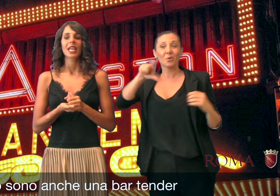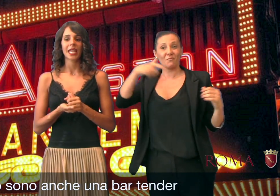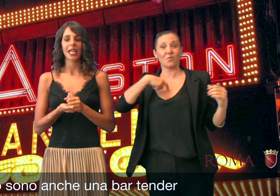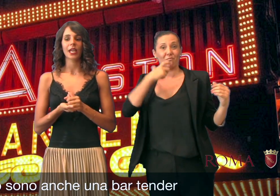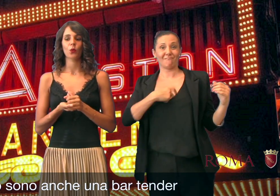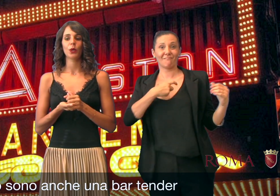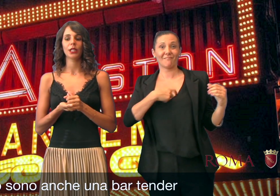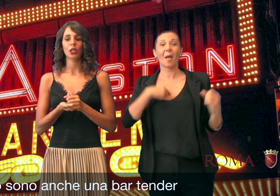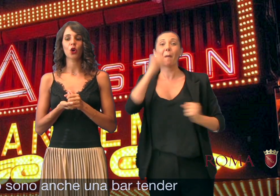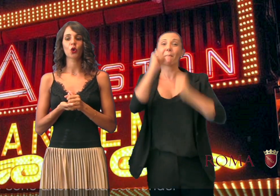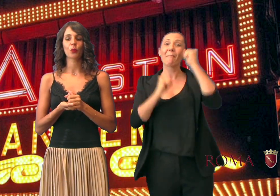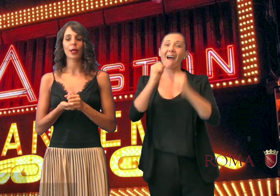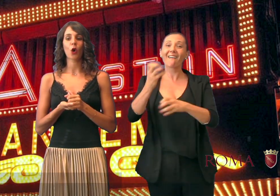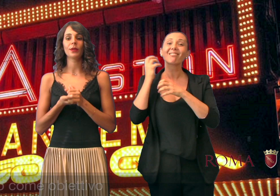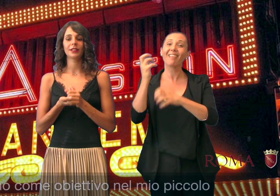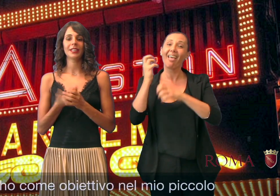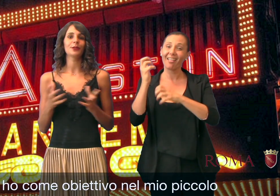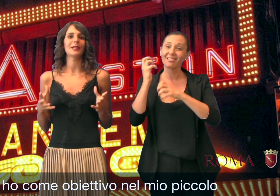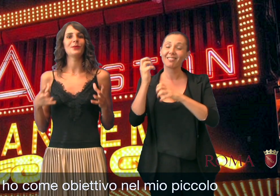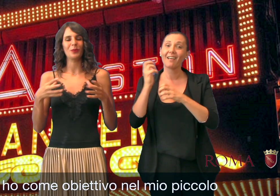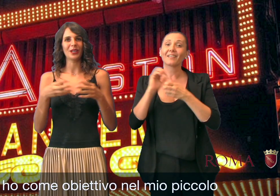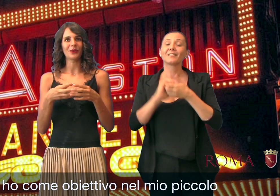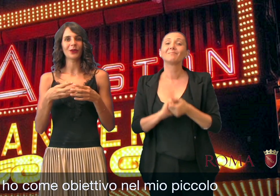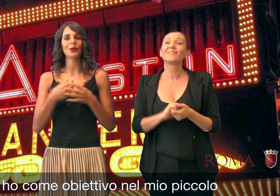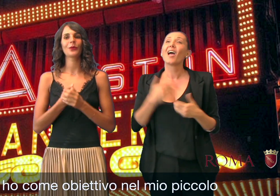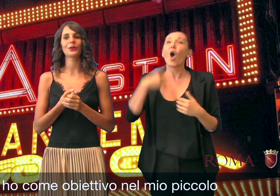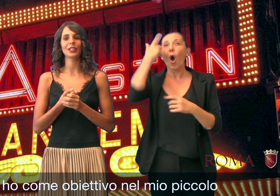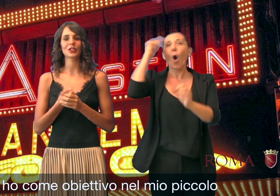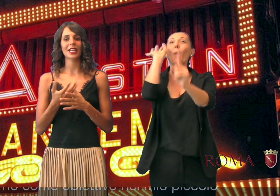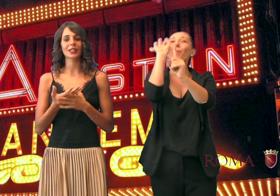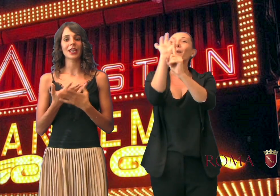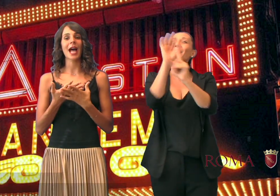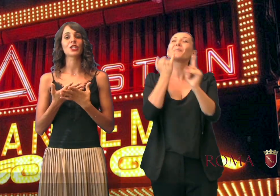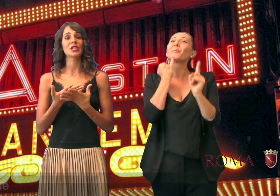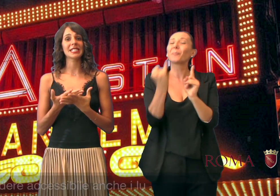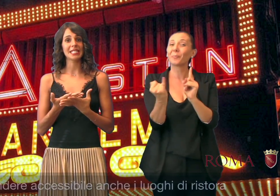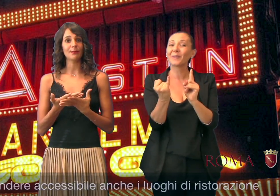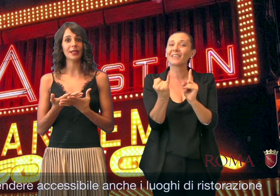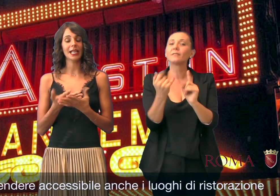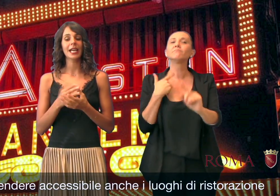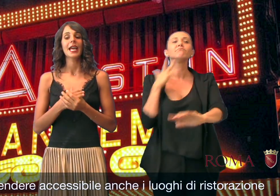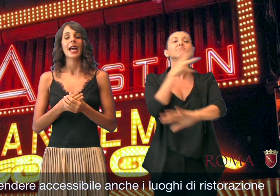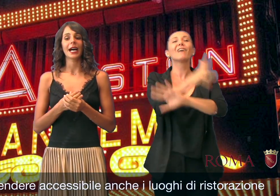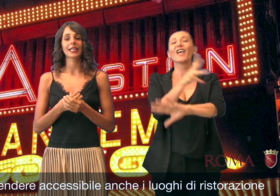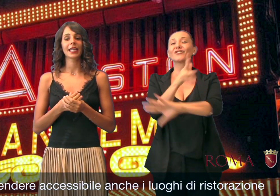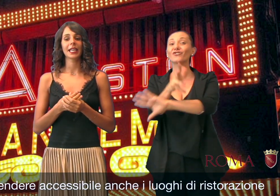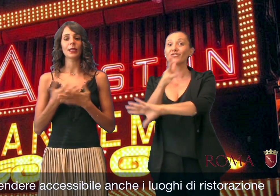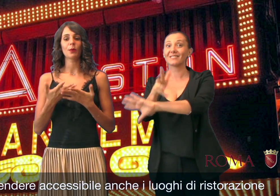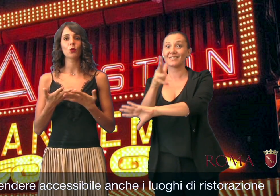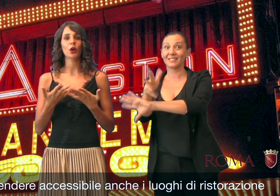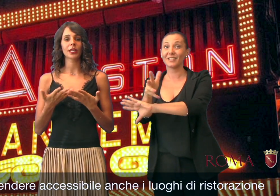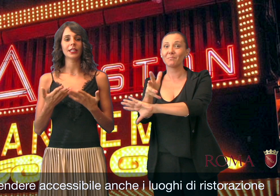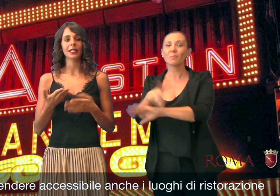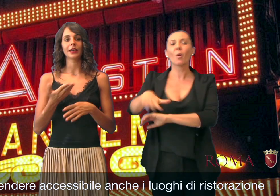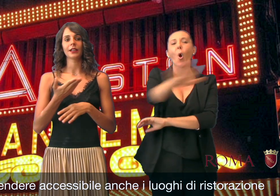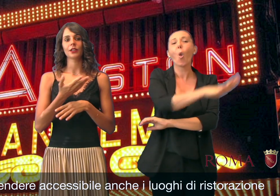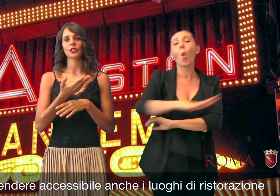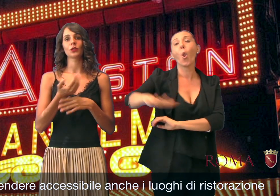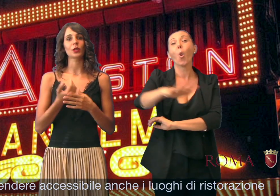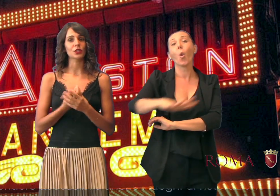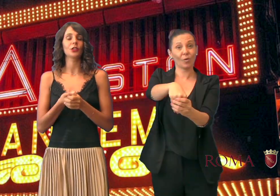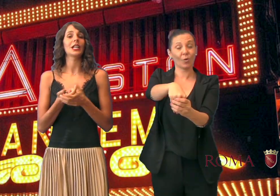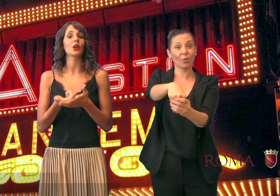e quindi ho come obiettivo nel mio piccolo quello di rendere accessibile anche i poluoghi di